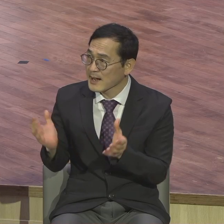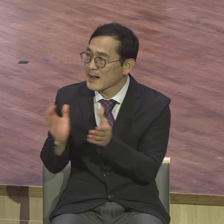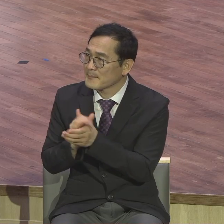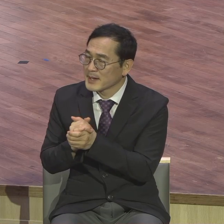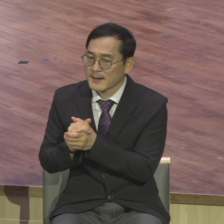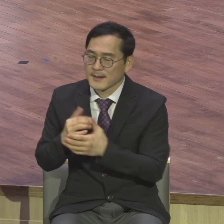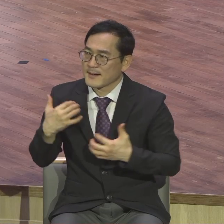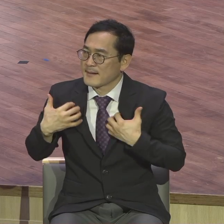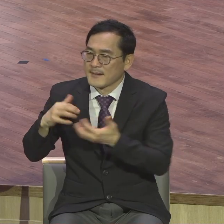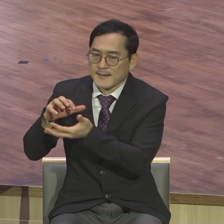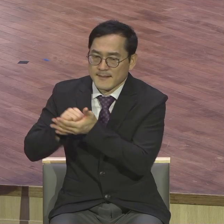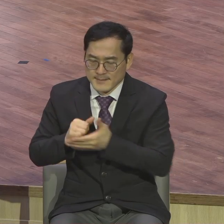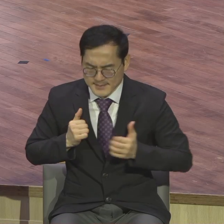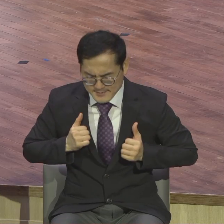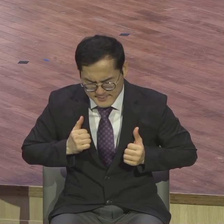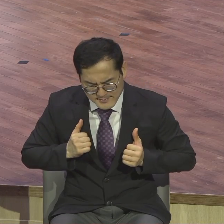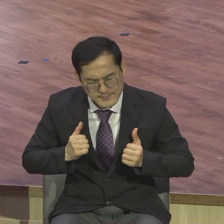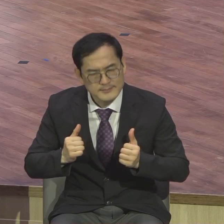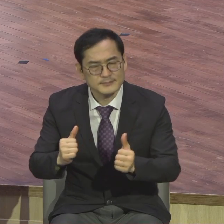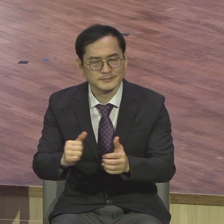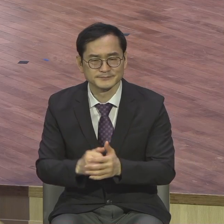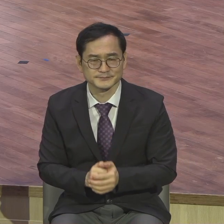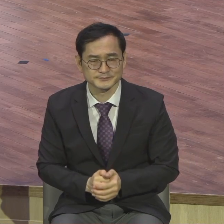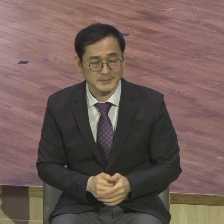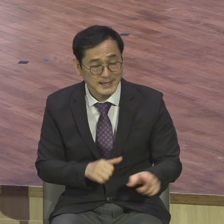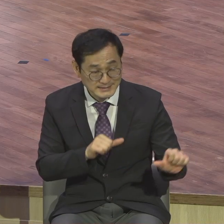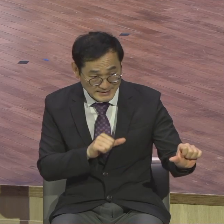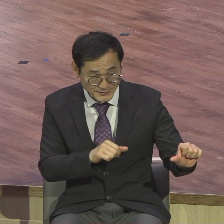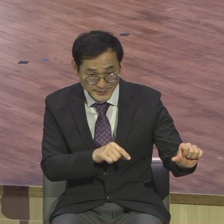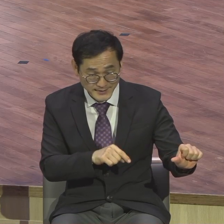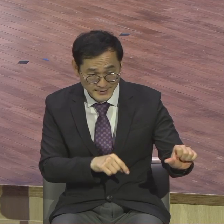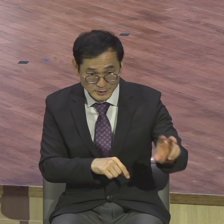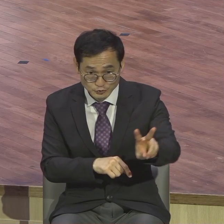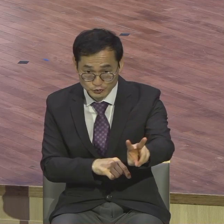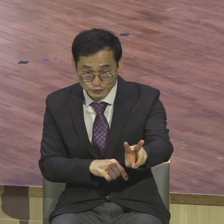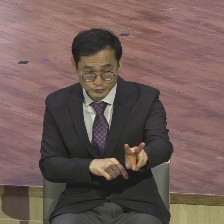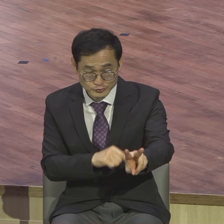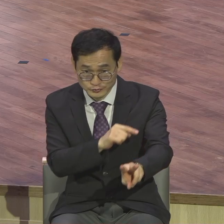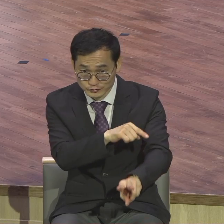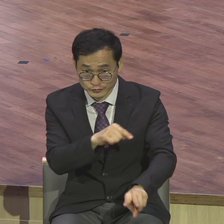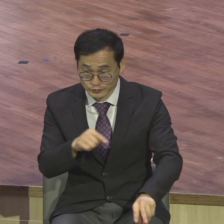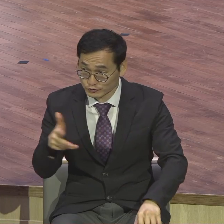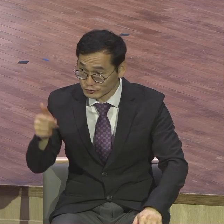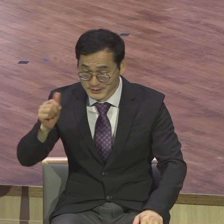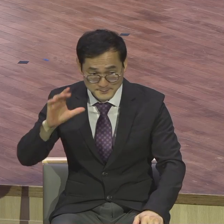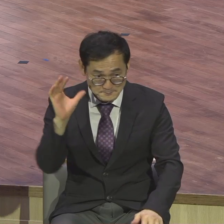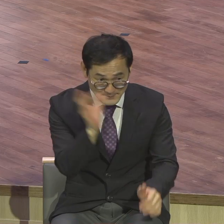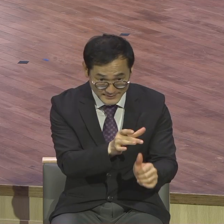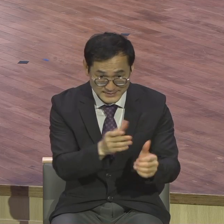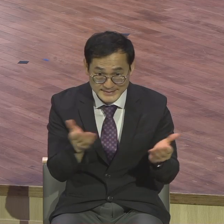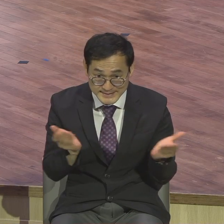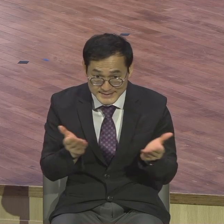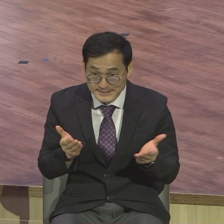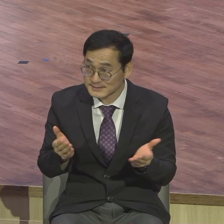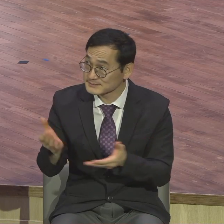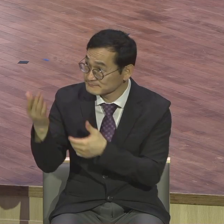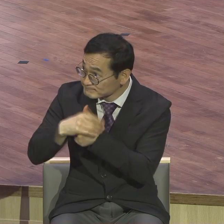본문에 나오는 다섯 달란트 받은 자와 두 달란트 받은 자는 주인이 맡겨주자마자 바로 가서